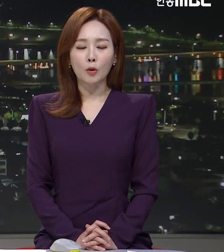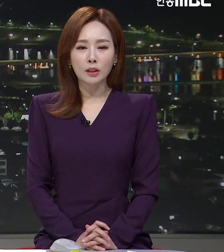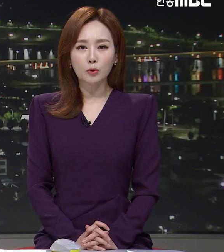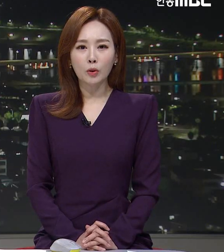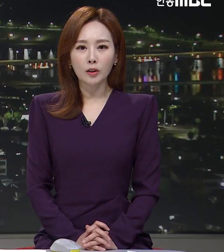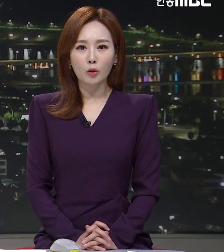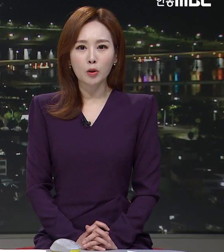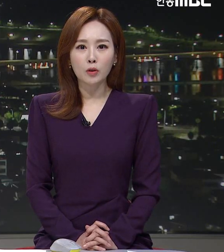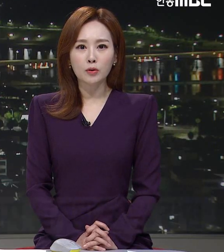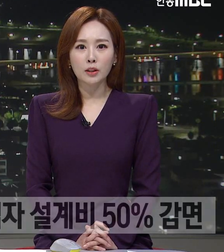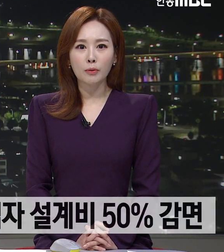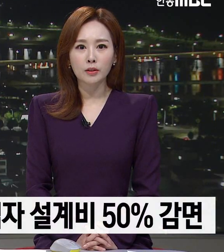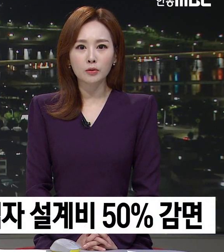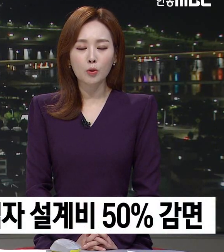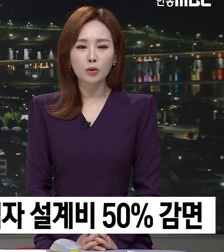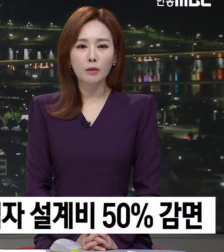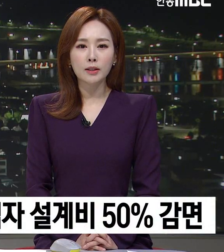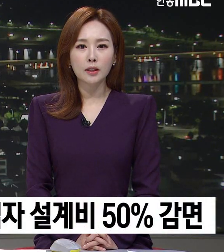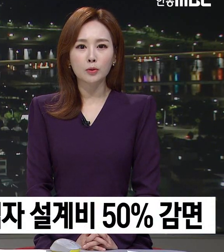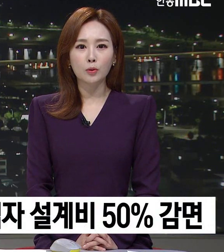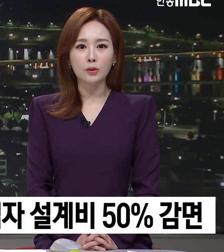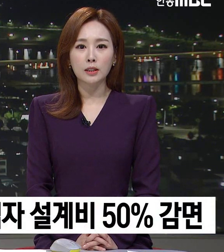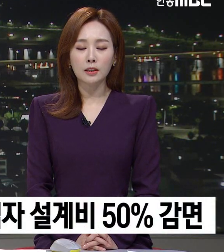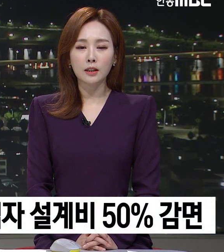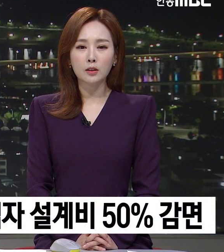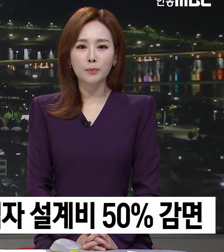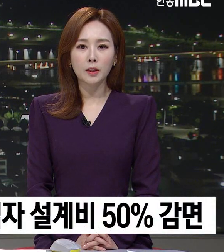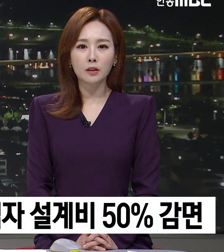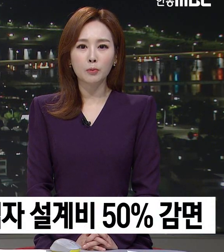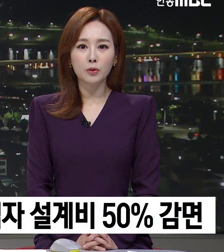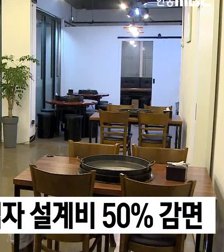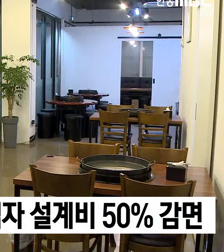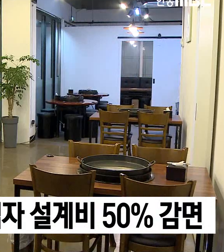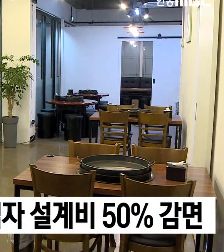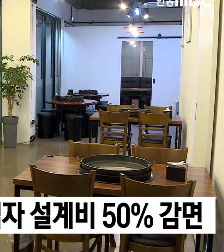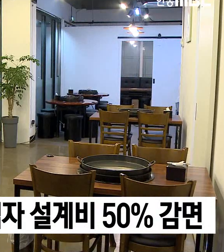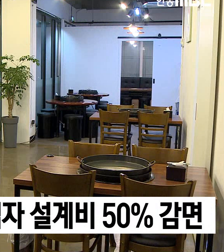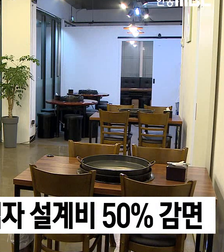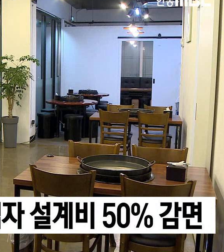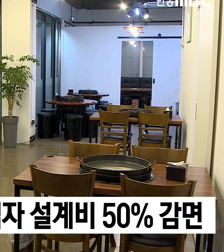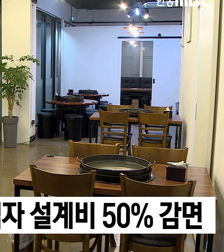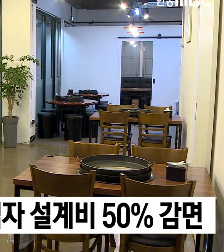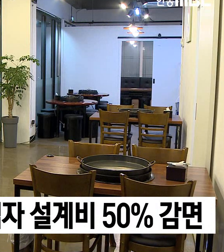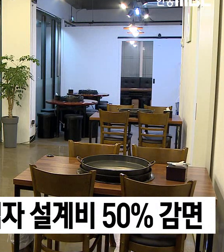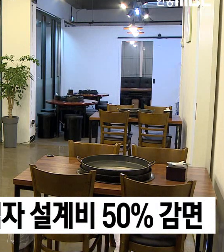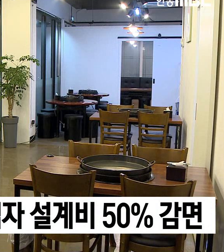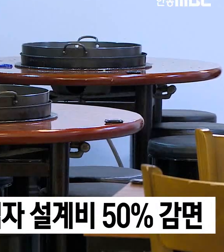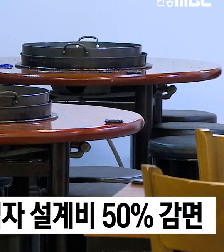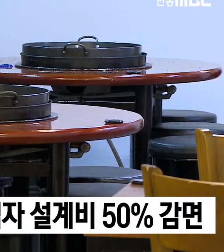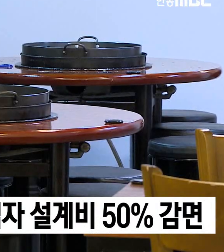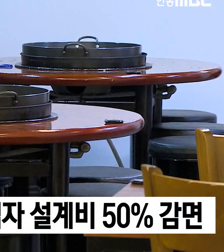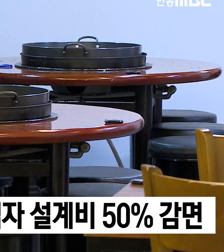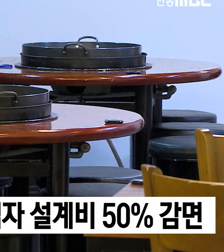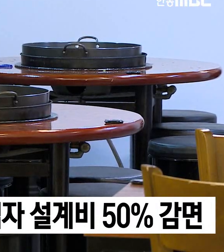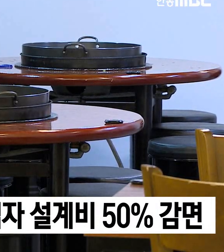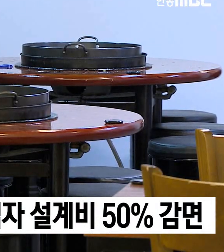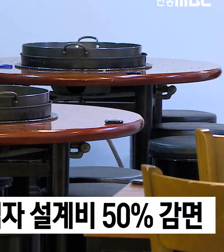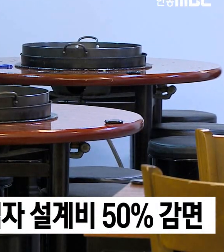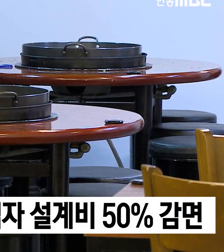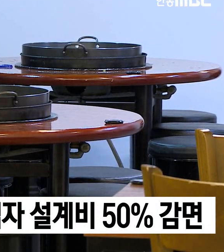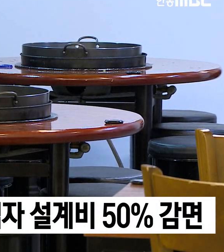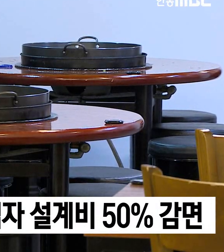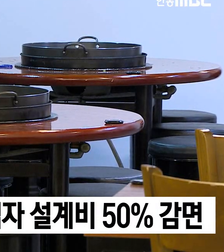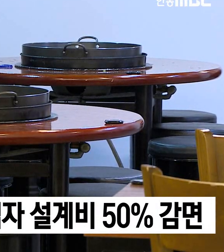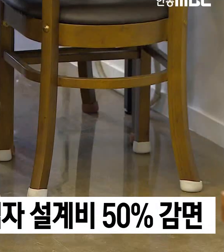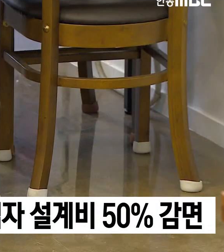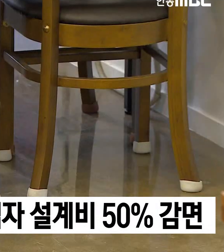경상북도와 경북건축사회는 코로나 확산으로 직간접 피해를 본 자영업자가 다른 업종으로 전환하기 위해 용도